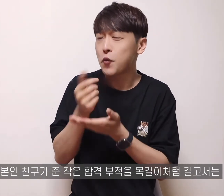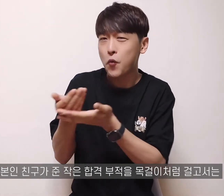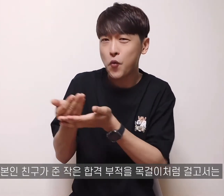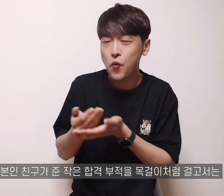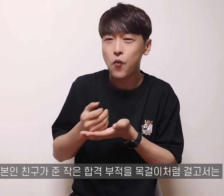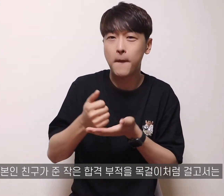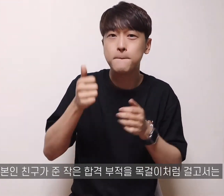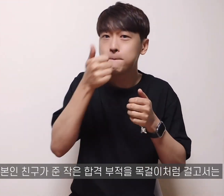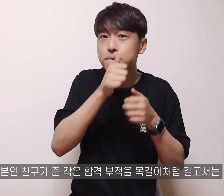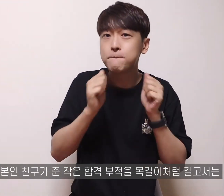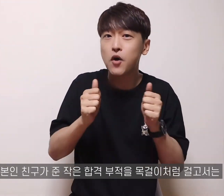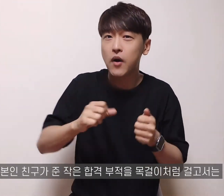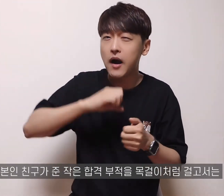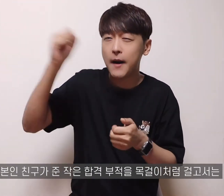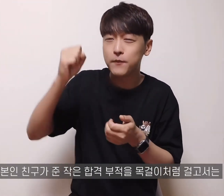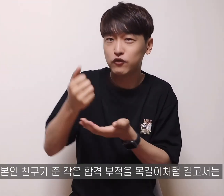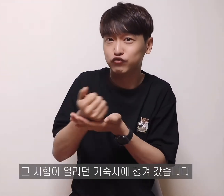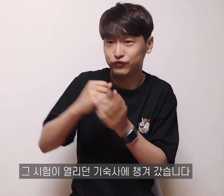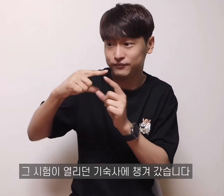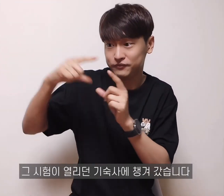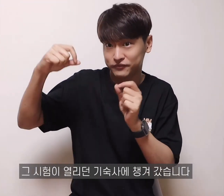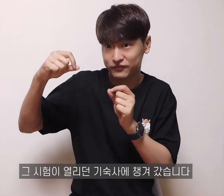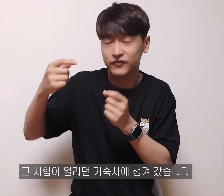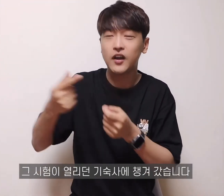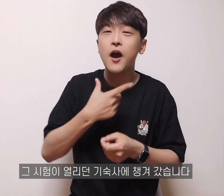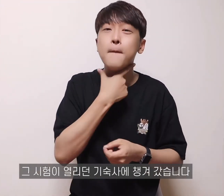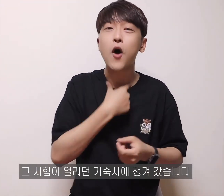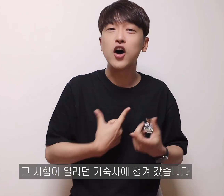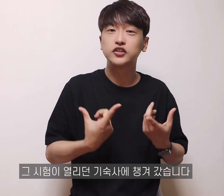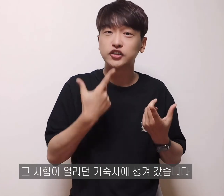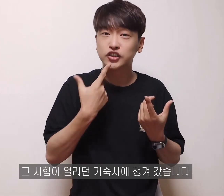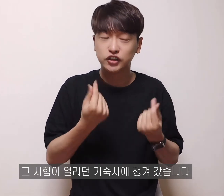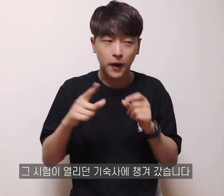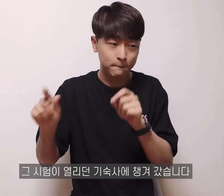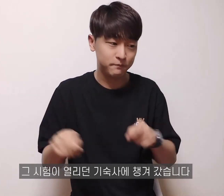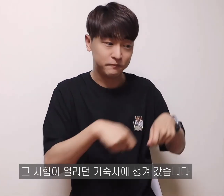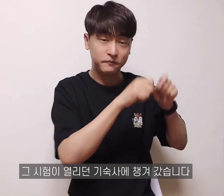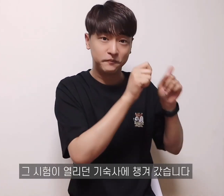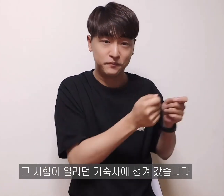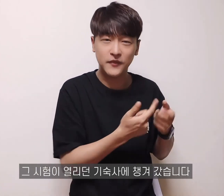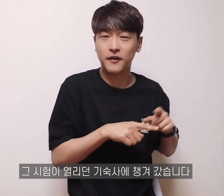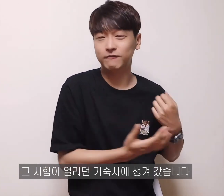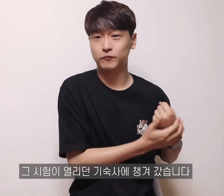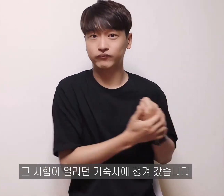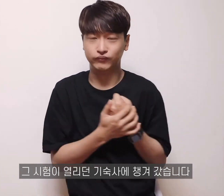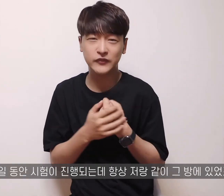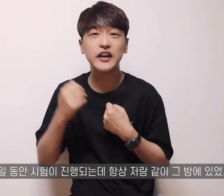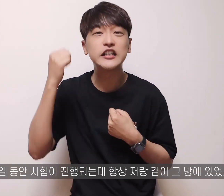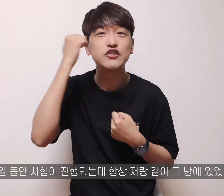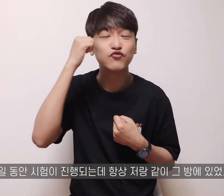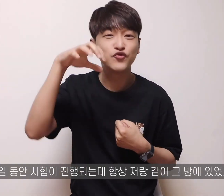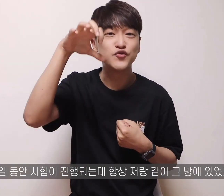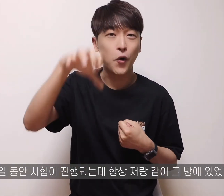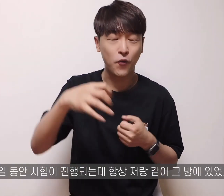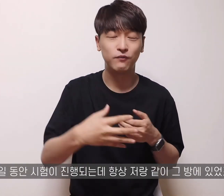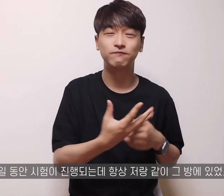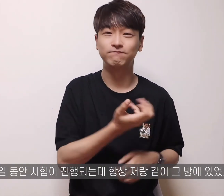목걸이처럼 걸고서는 그 시험이 열리던 기숙사에 챙겨갔습니다 일주일 동안 시험이 진행되는데